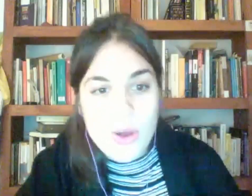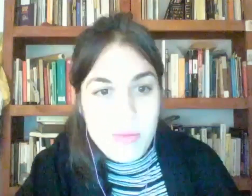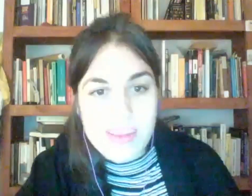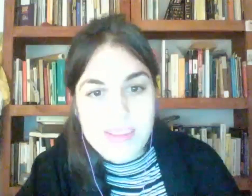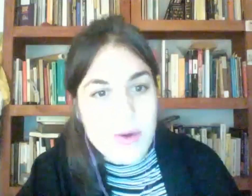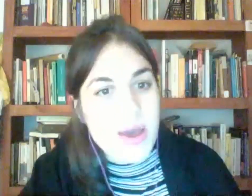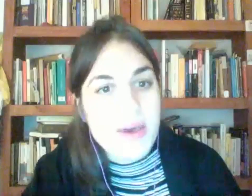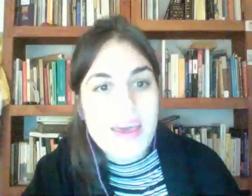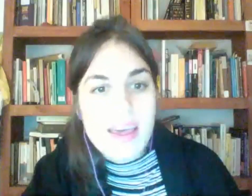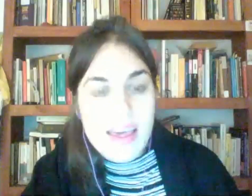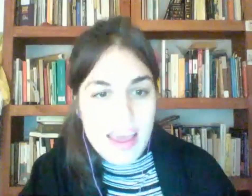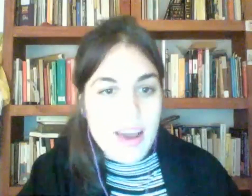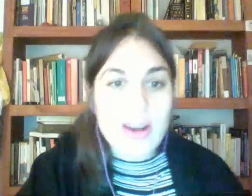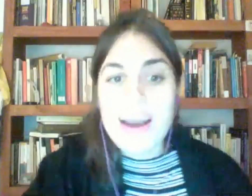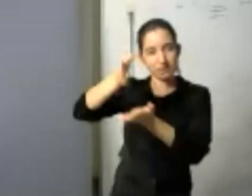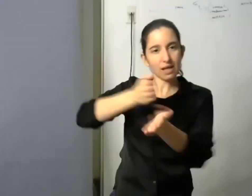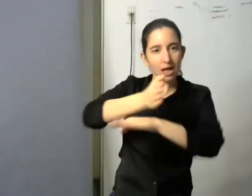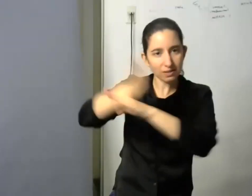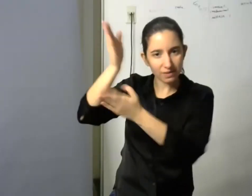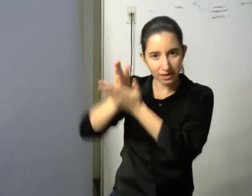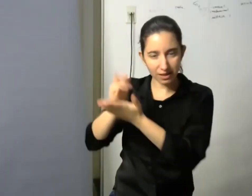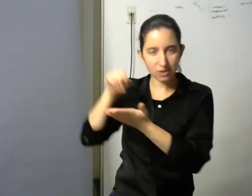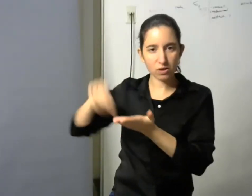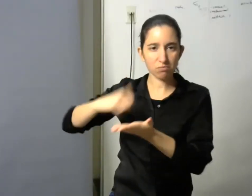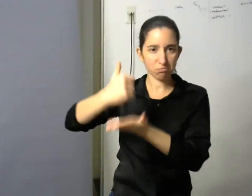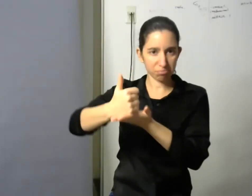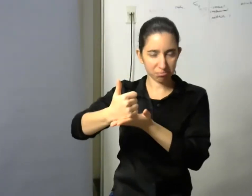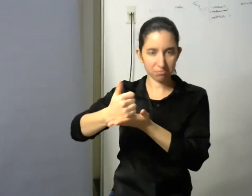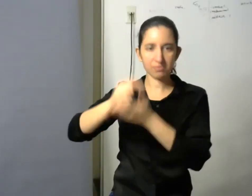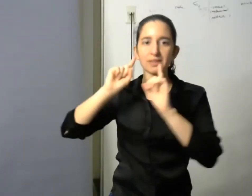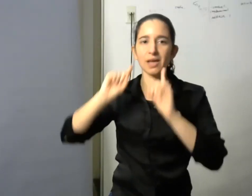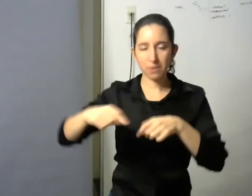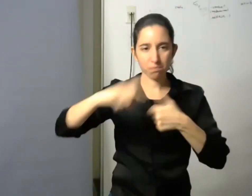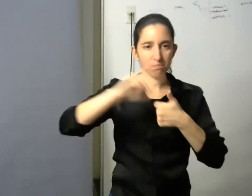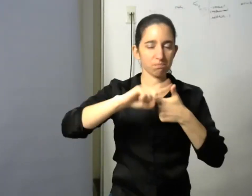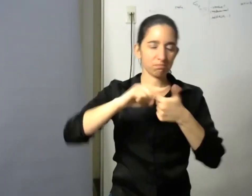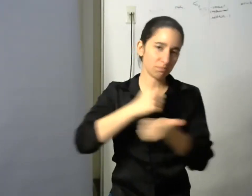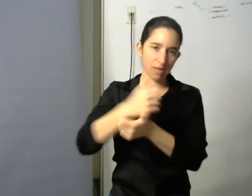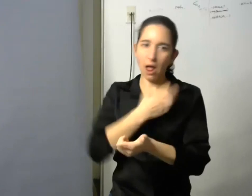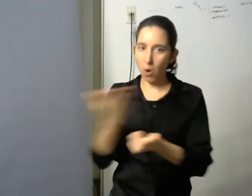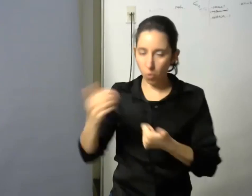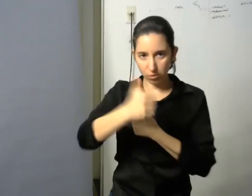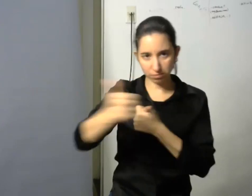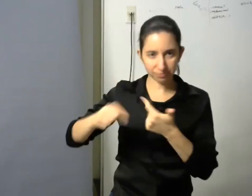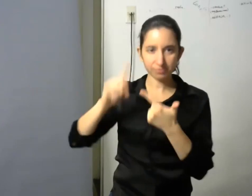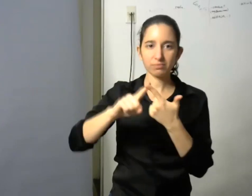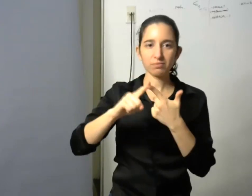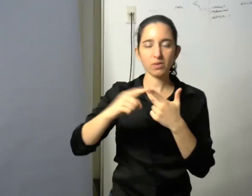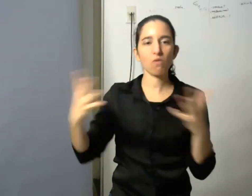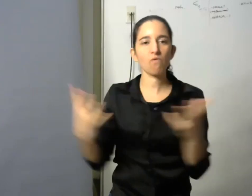2019 colegas de la fundación RUMBO con quienes trabajamos colaborativamente